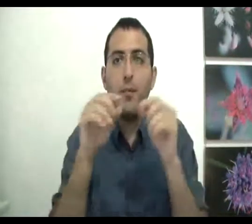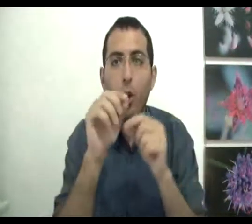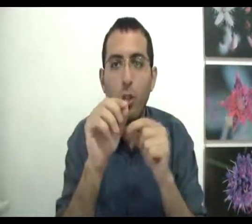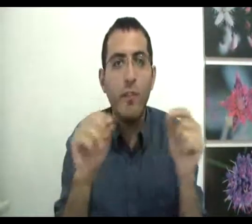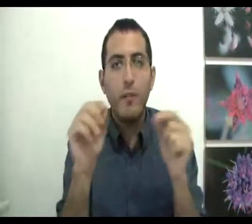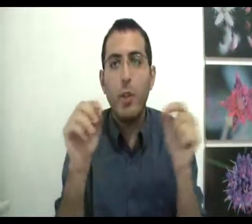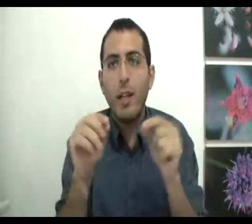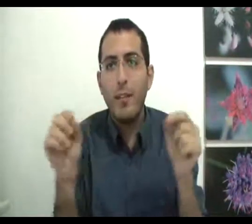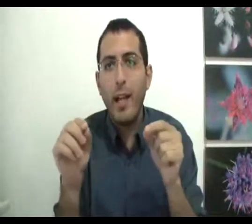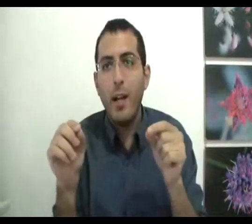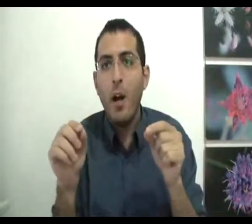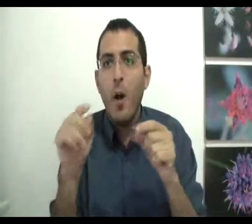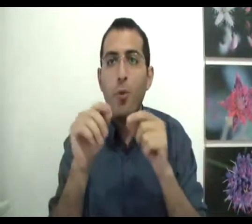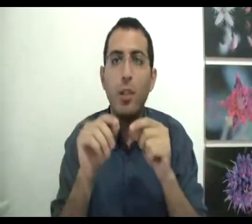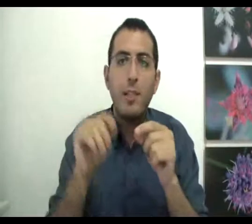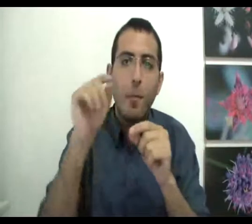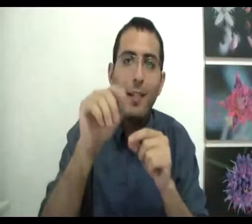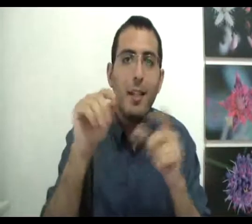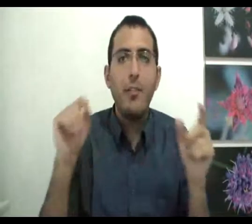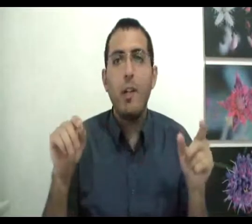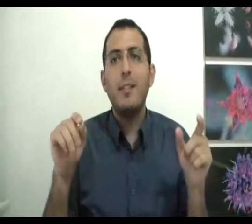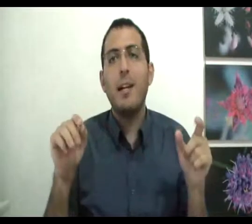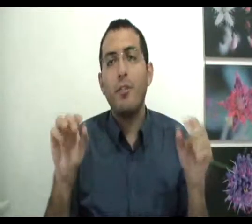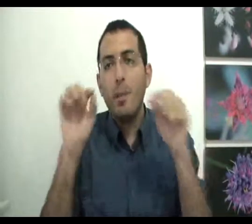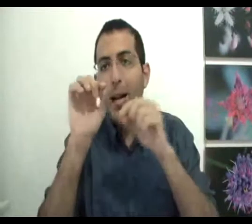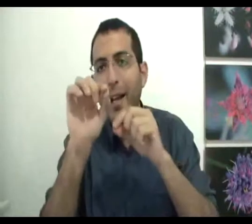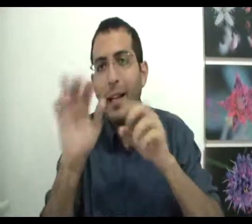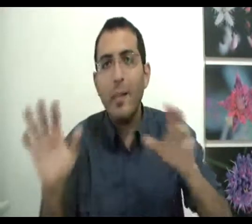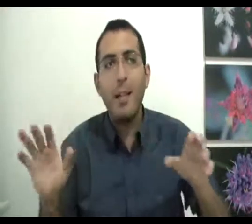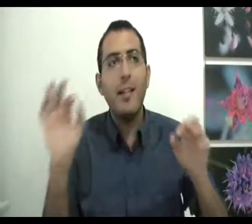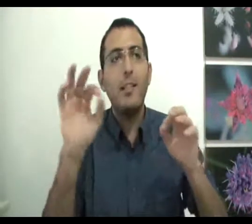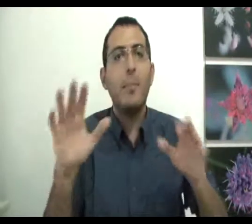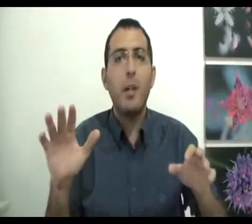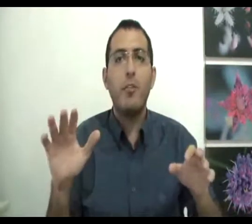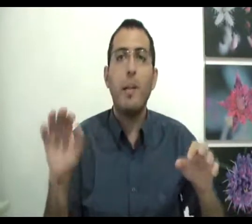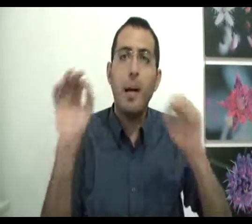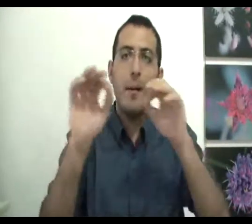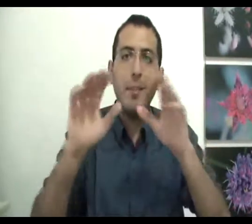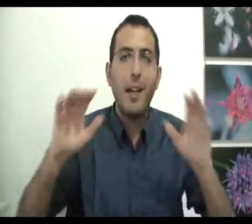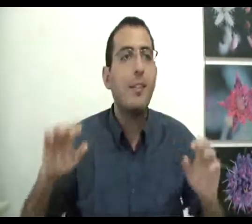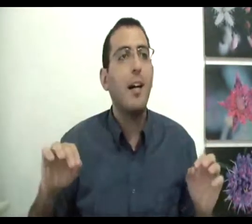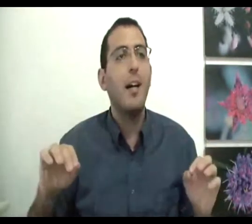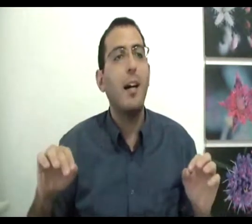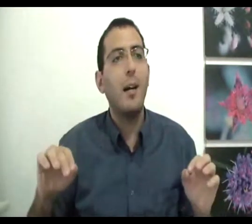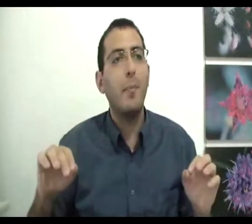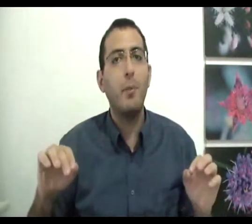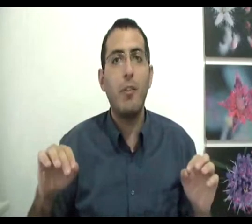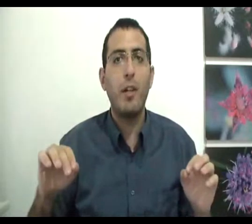כל יום ויום וכל רגע ורגע הוא שואל את עצמו מה התכלית של המטרה שלי מה כרגע אני, מה התכלית הפעולה שלי מה המטרת הפעולה שלי